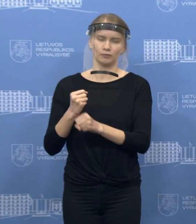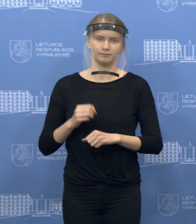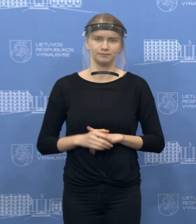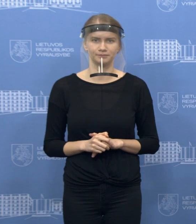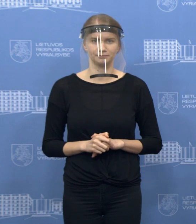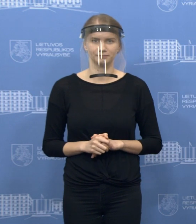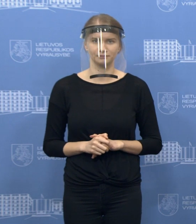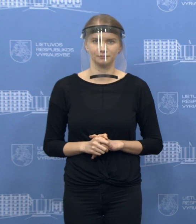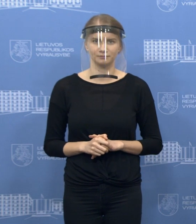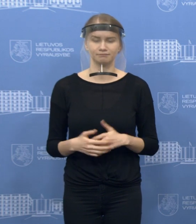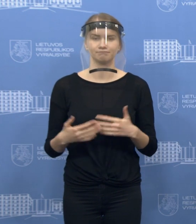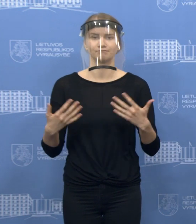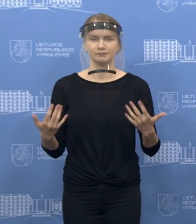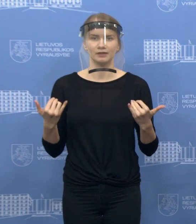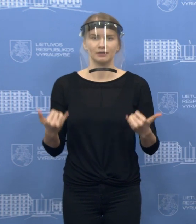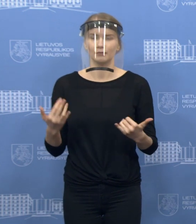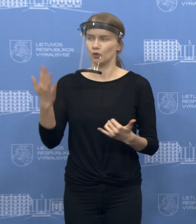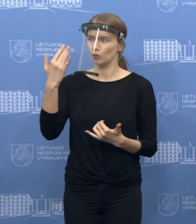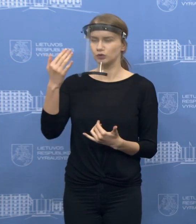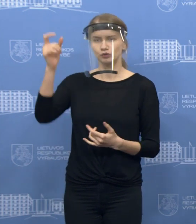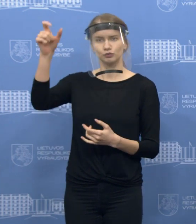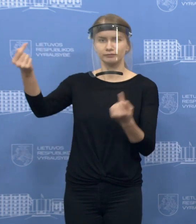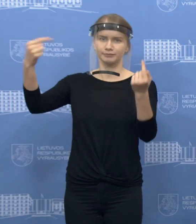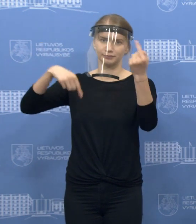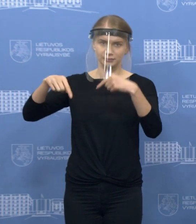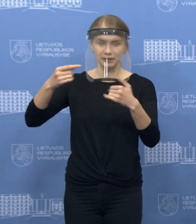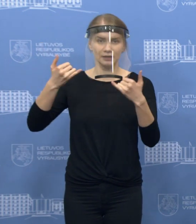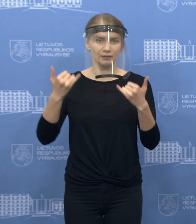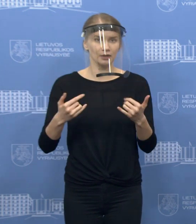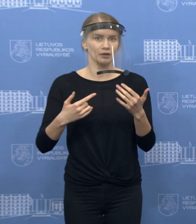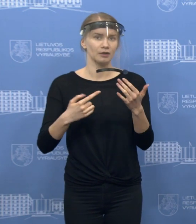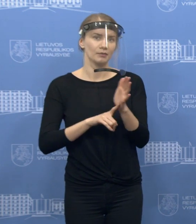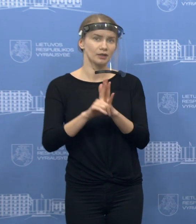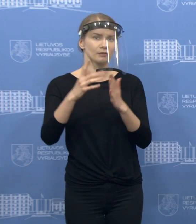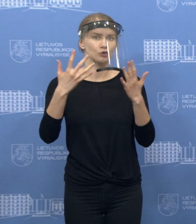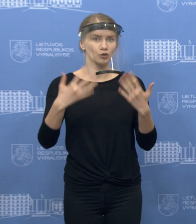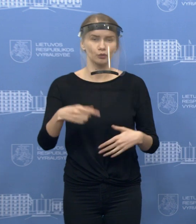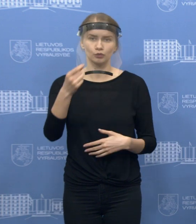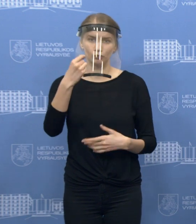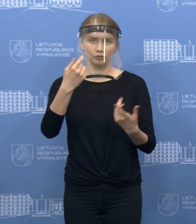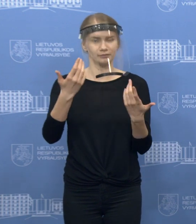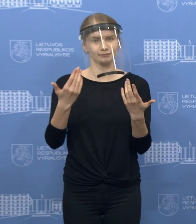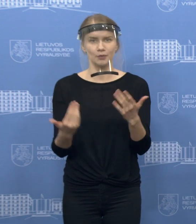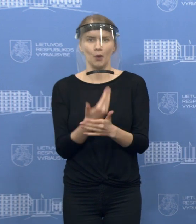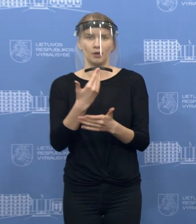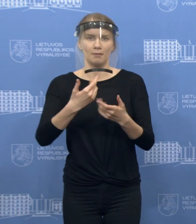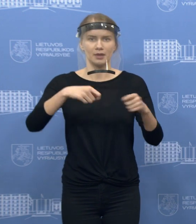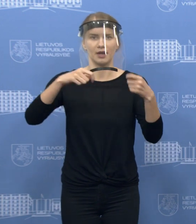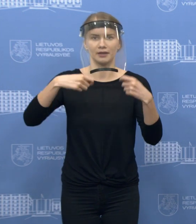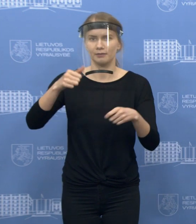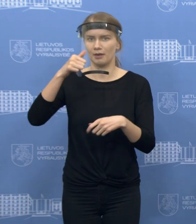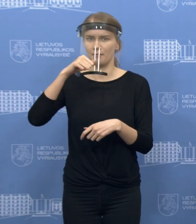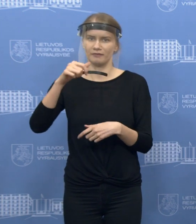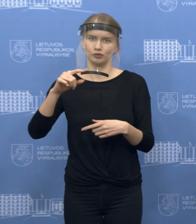priversti nuo to susilaikyti. Tai šiek tiek atsipalaidoja priekybas tokiamis specifinimis priekėmis, kaip augalai